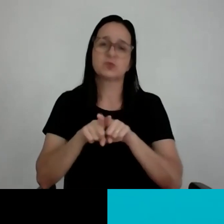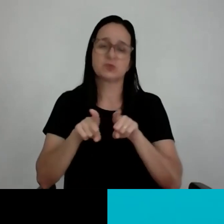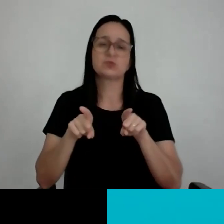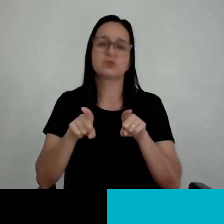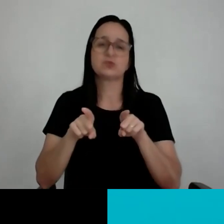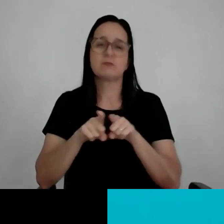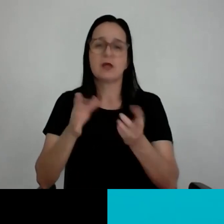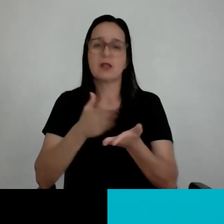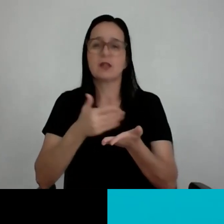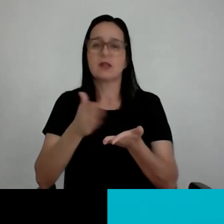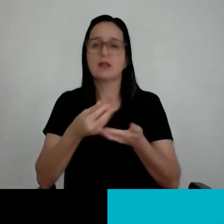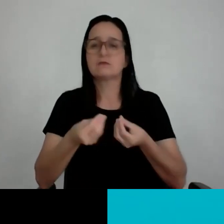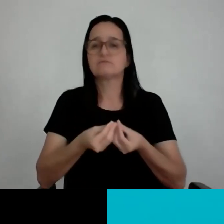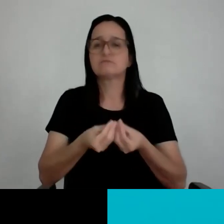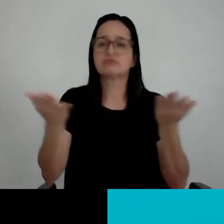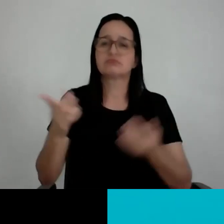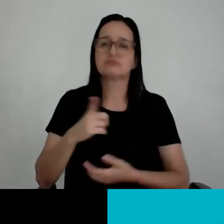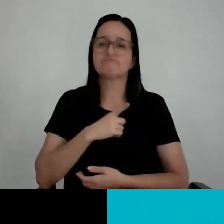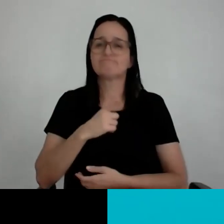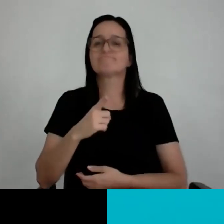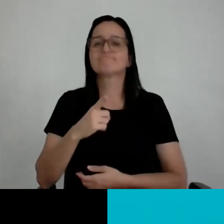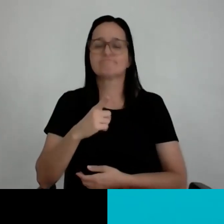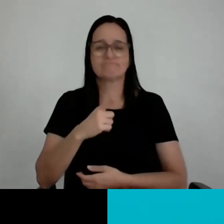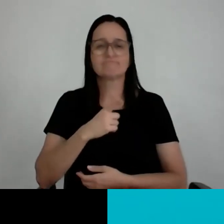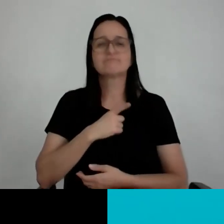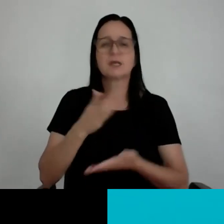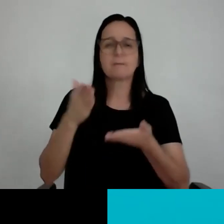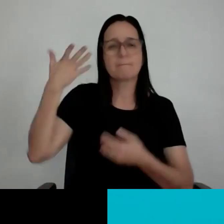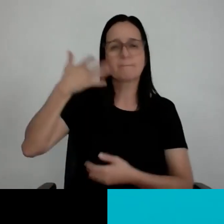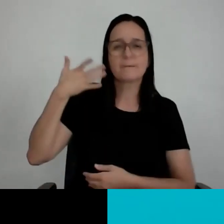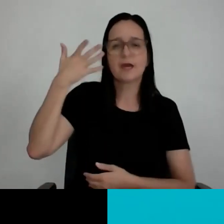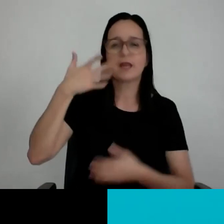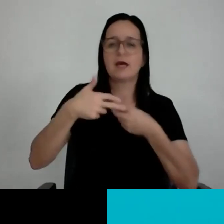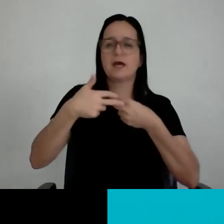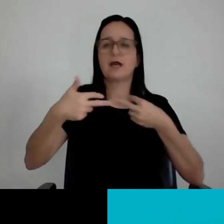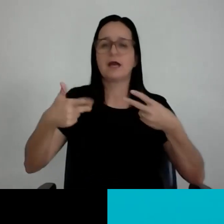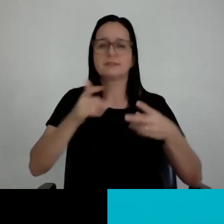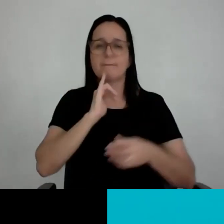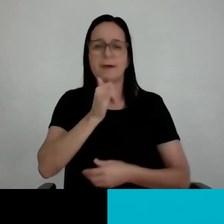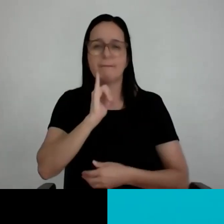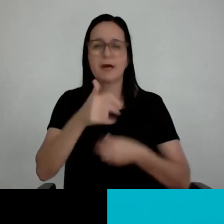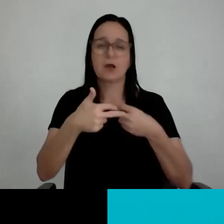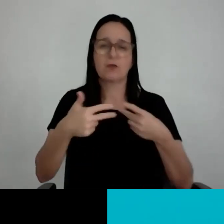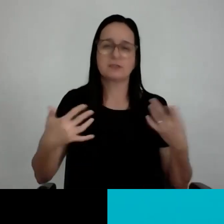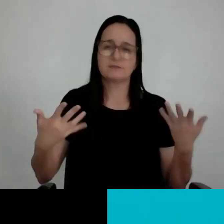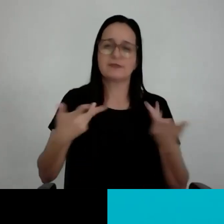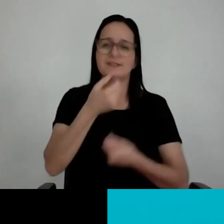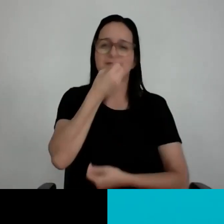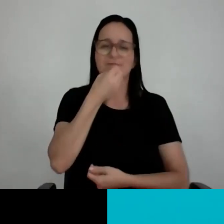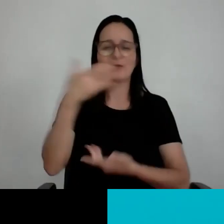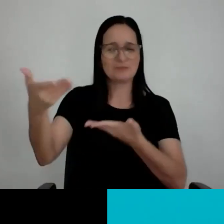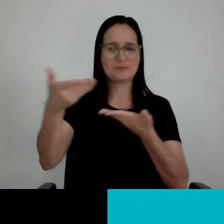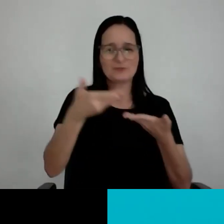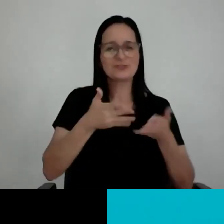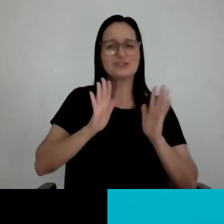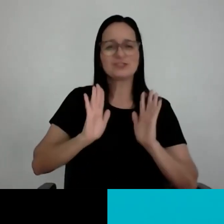livro, essa fala com vocês, está se tornando essas palestras, o que a gente quer montar aqui dentro, vai ser muito bacana. Então, todos convidados e